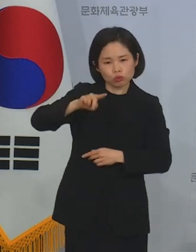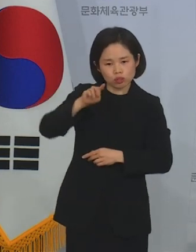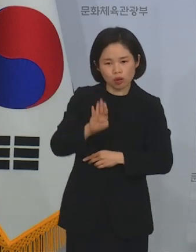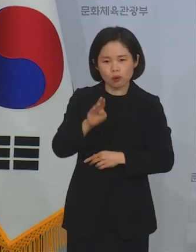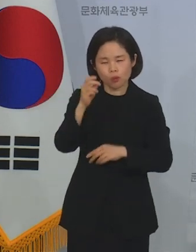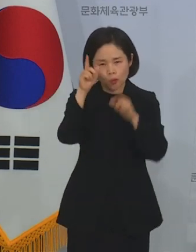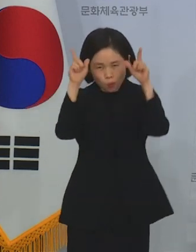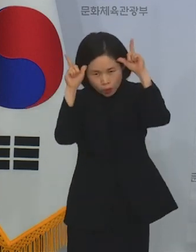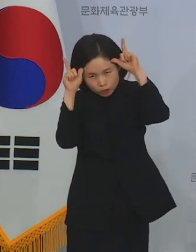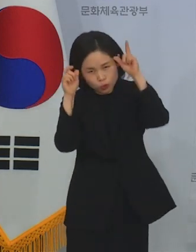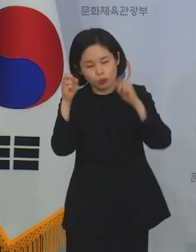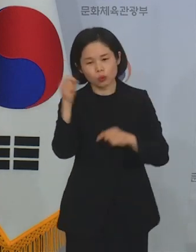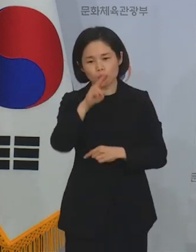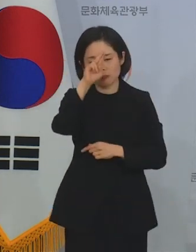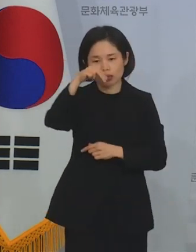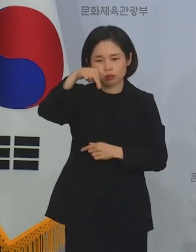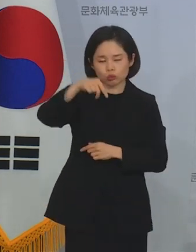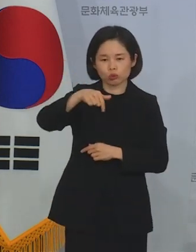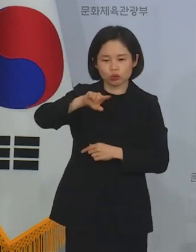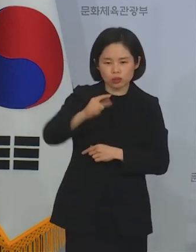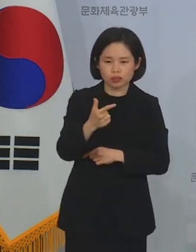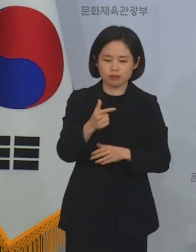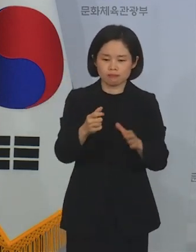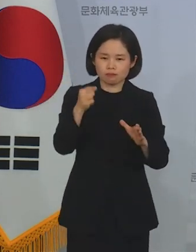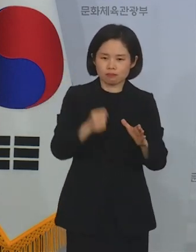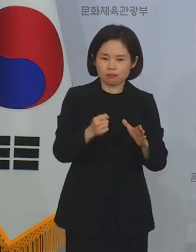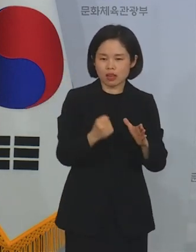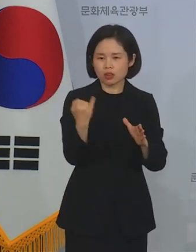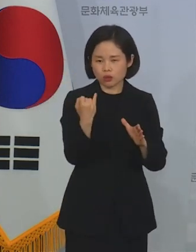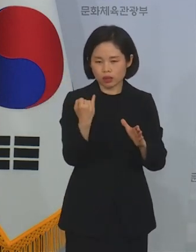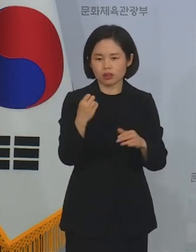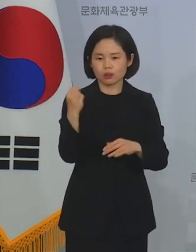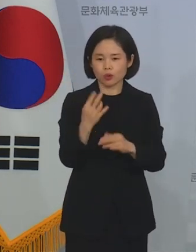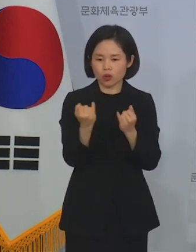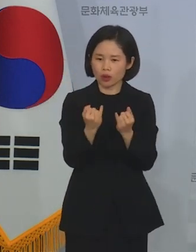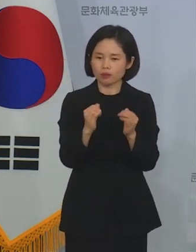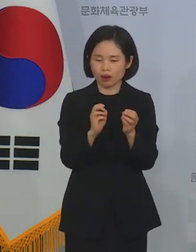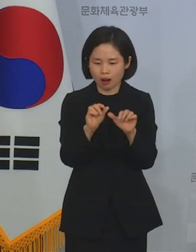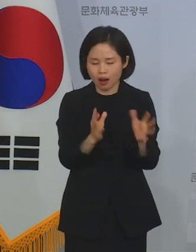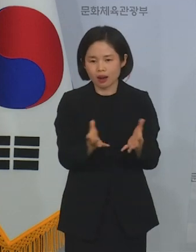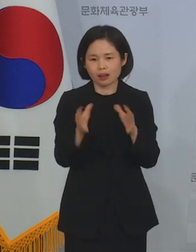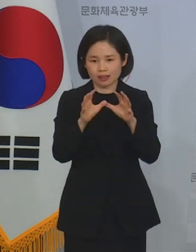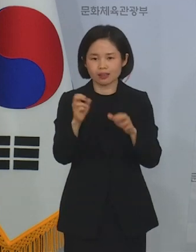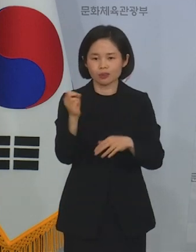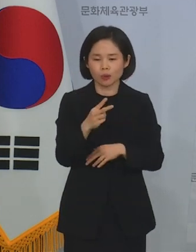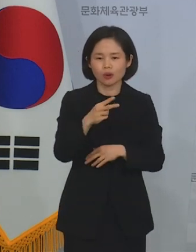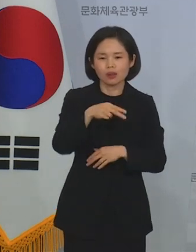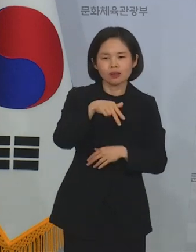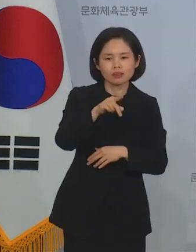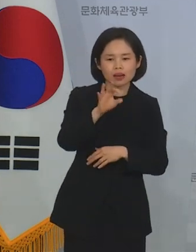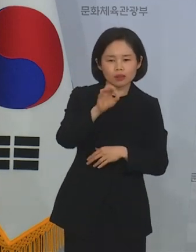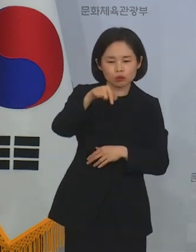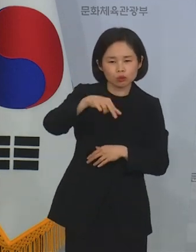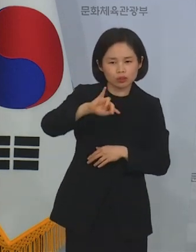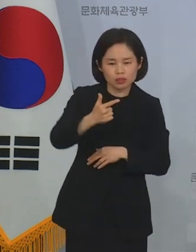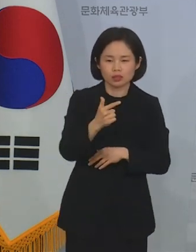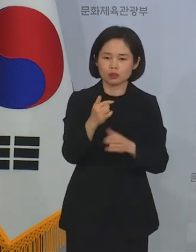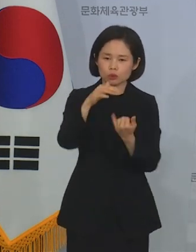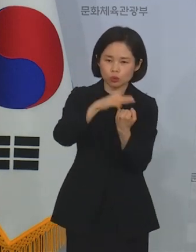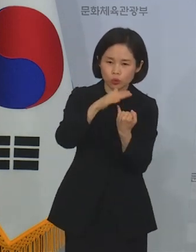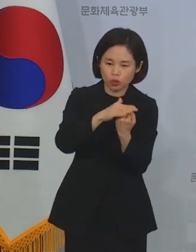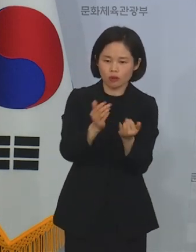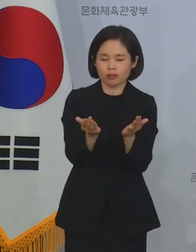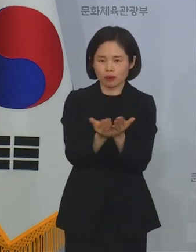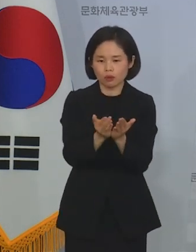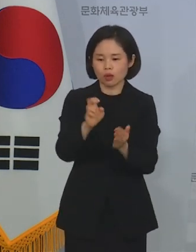박수근의 절구질하는 여인 김환기의 여인들과 항아리 장욱진의 소녀 나룻배